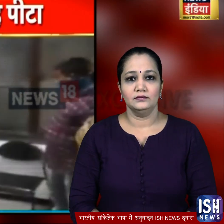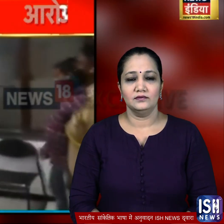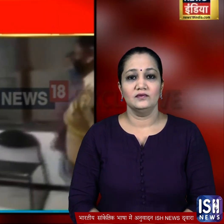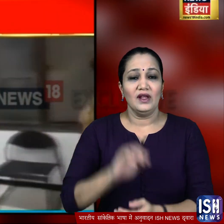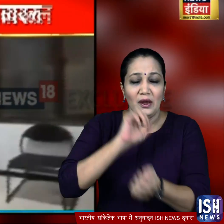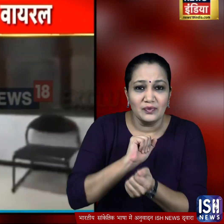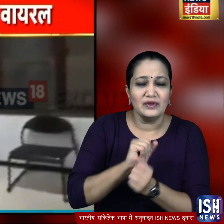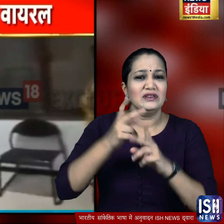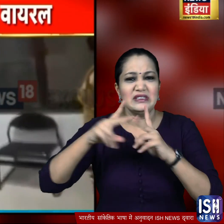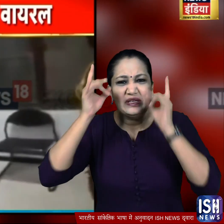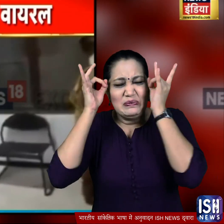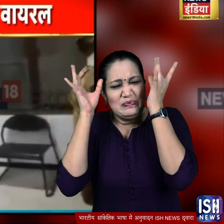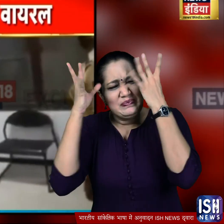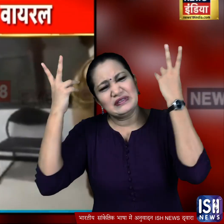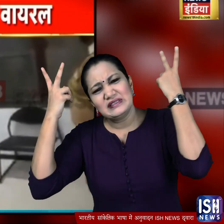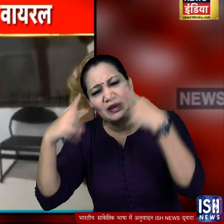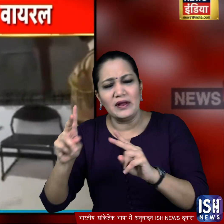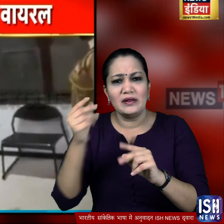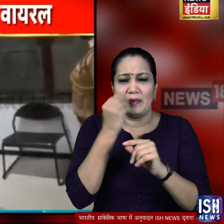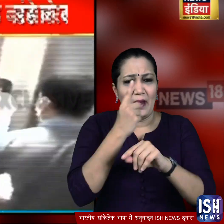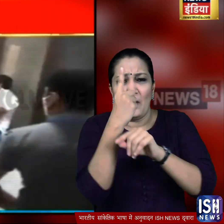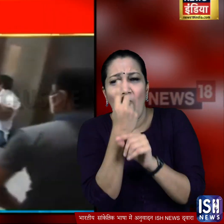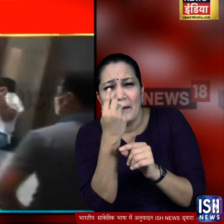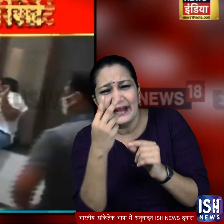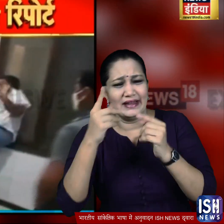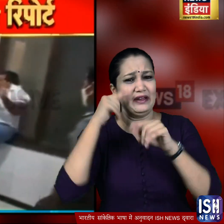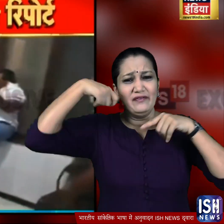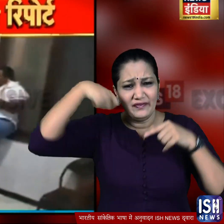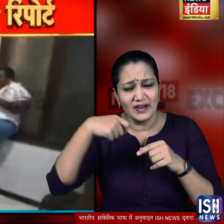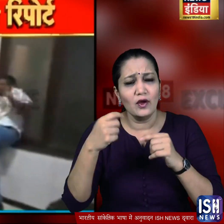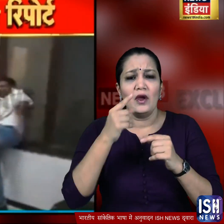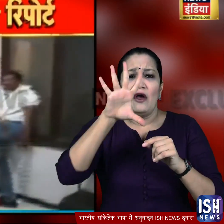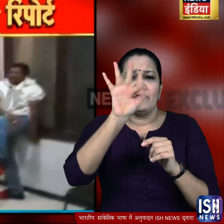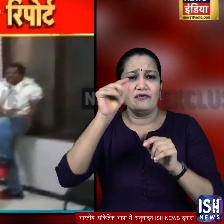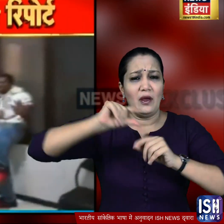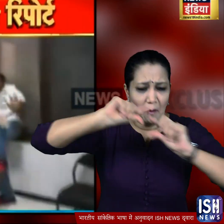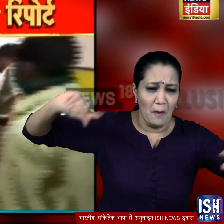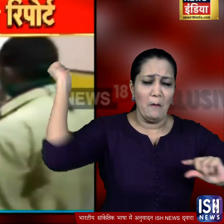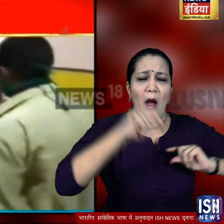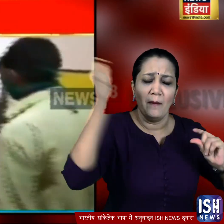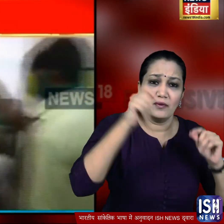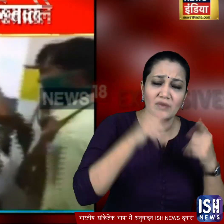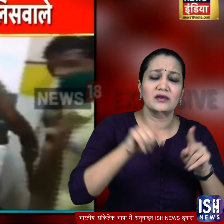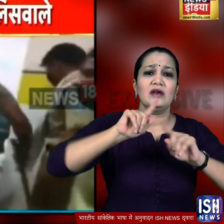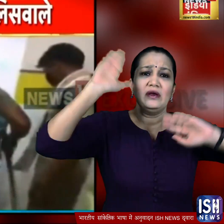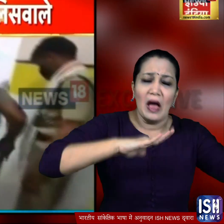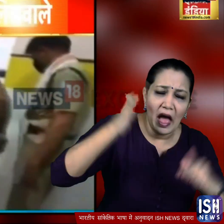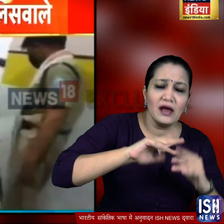पुलिस वाले इस खदर घुस्से में थे कि महस सवा मिनट के वीडियो में ही इस आदमी को करीब पचास डंडे मारे गए लात और थपड़ों की गिनिती अलग